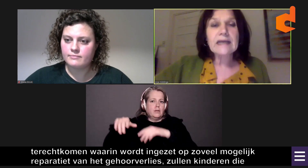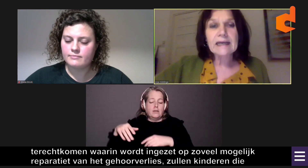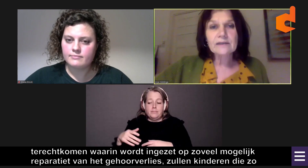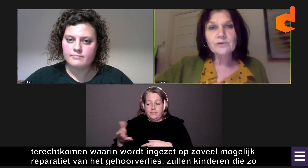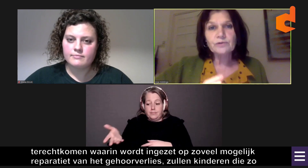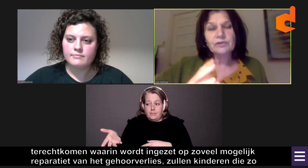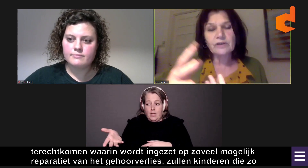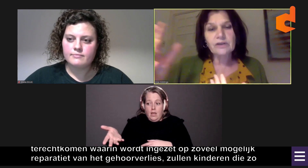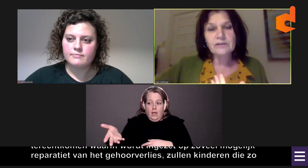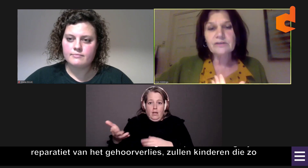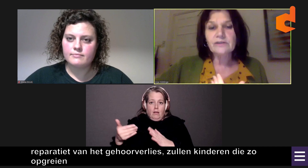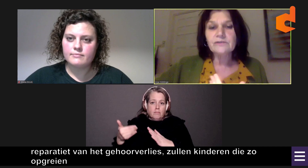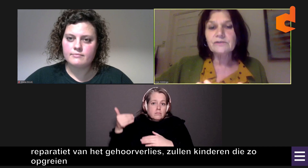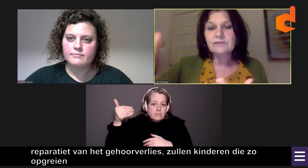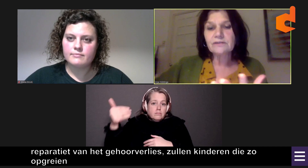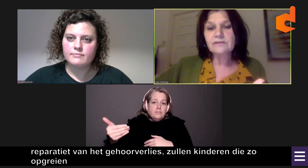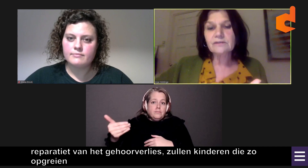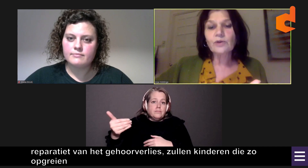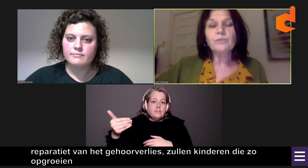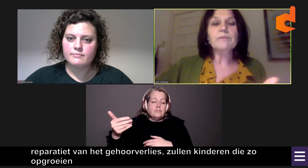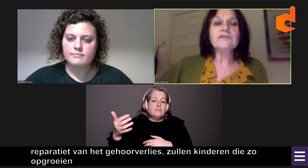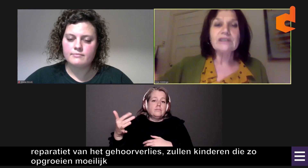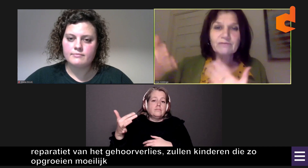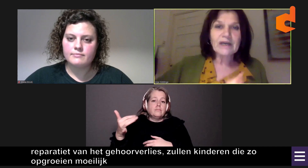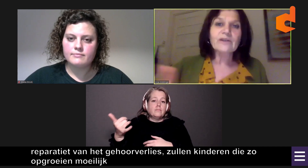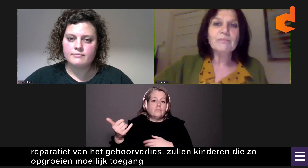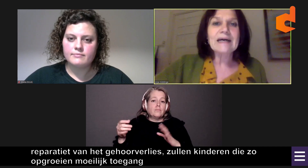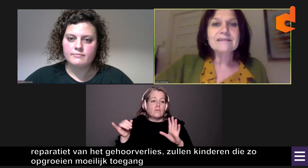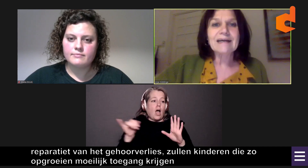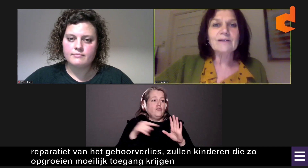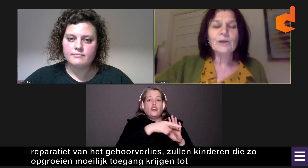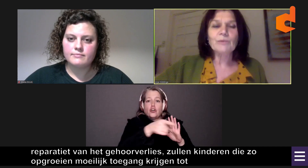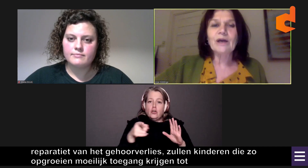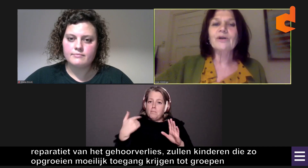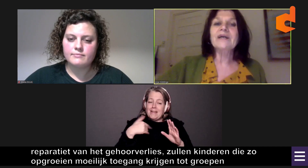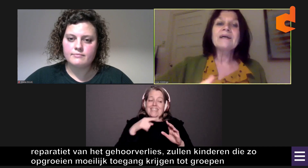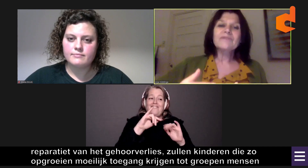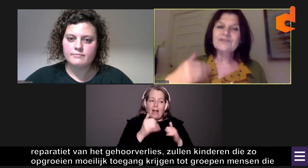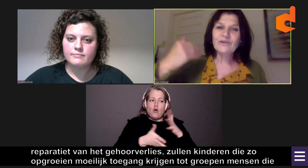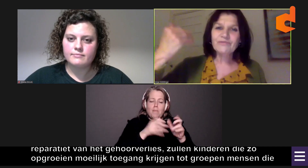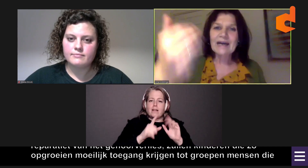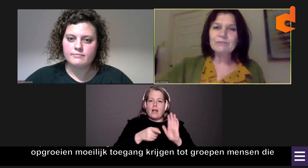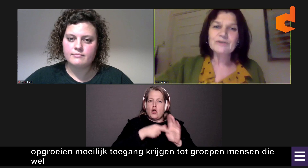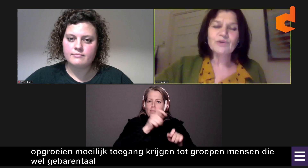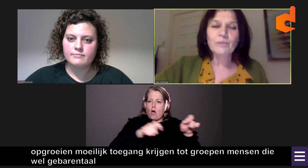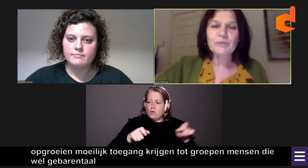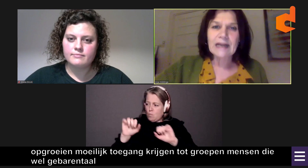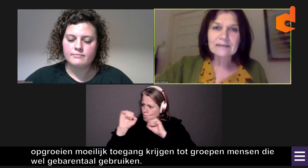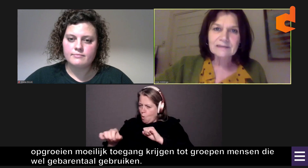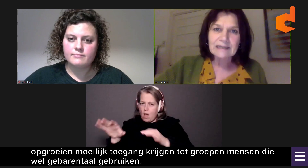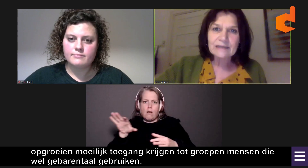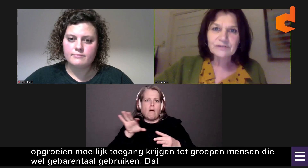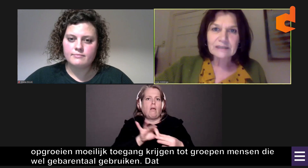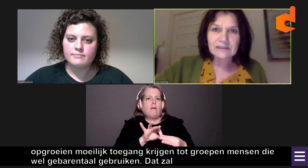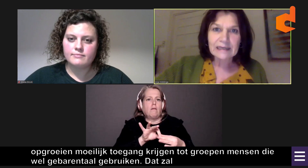toegang krijgen... tot groepen mensen die wel gebarentaal gebruiken. Dat zal vaak pas op een